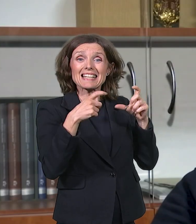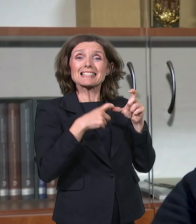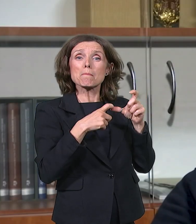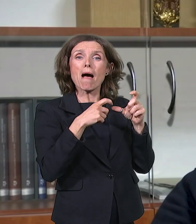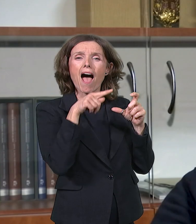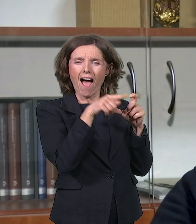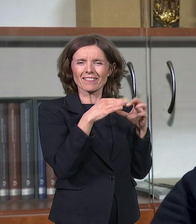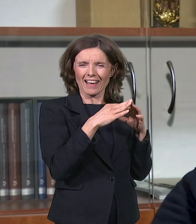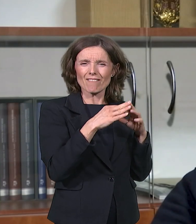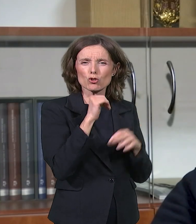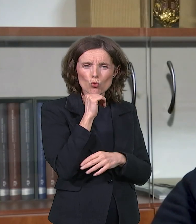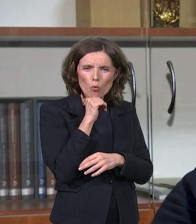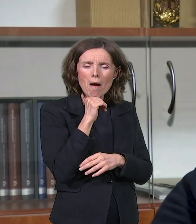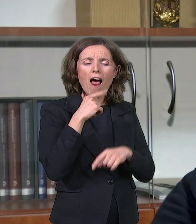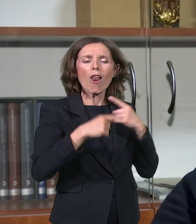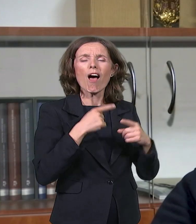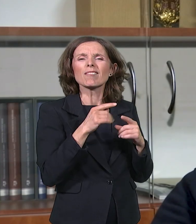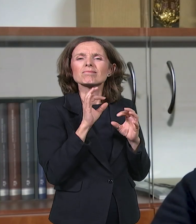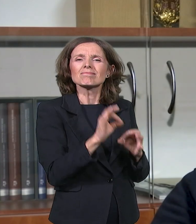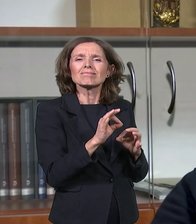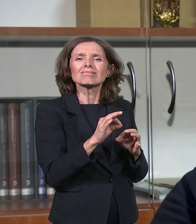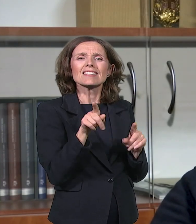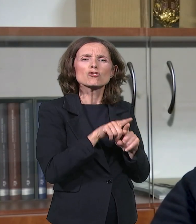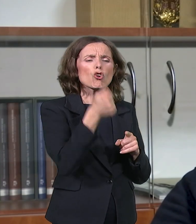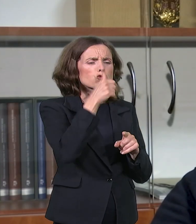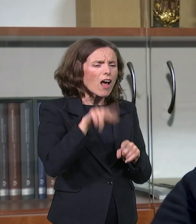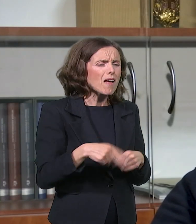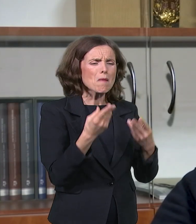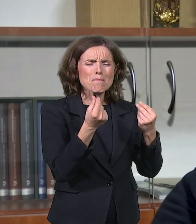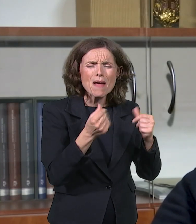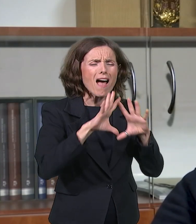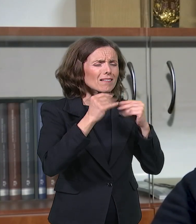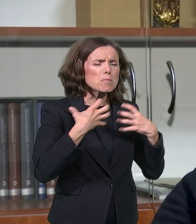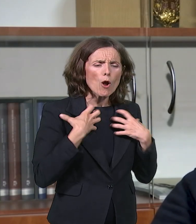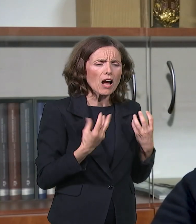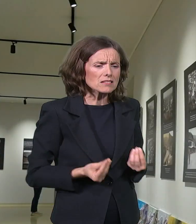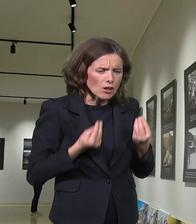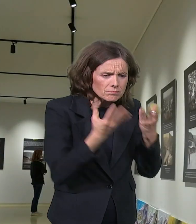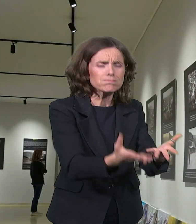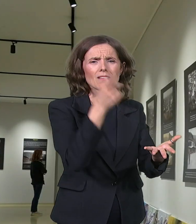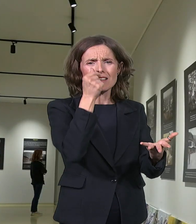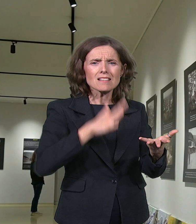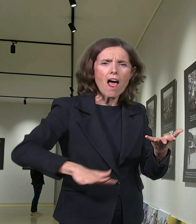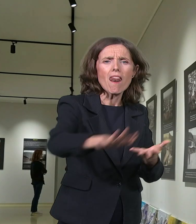imetak stavi u službu svog naroda i zarad njegovog boljitka.